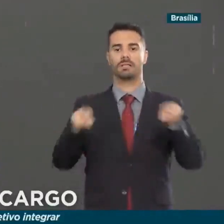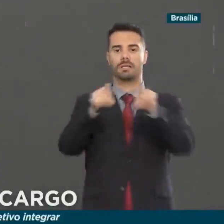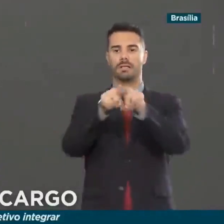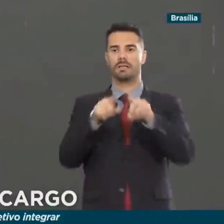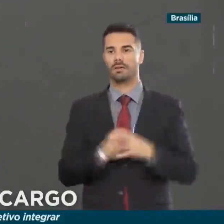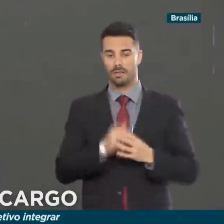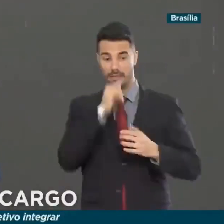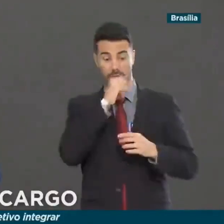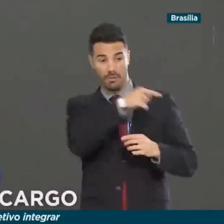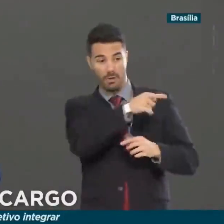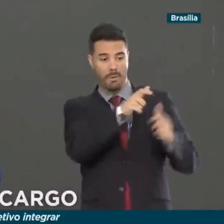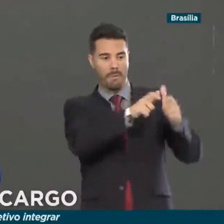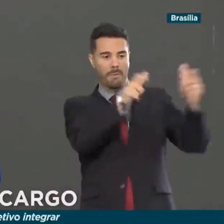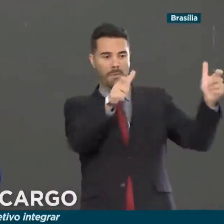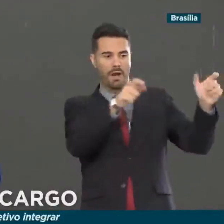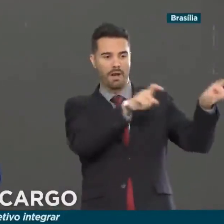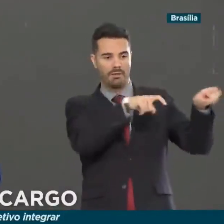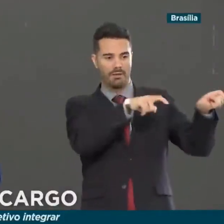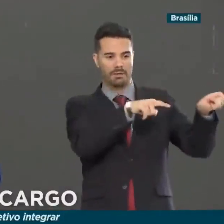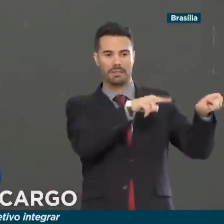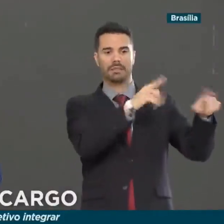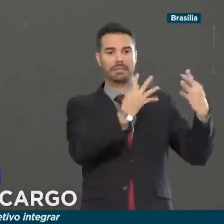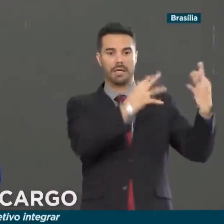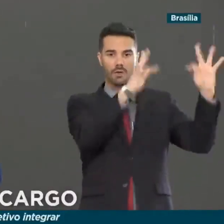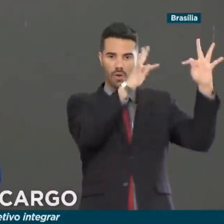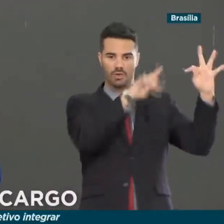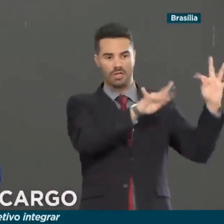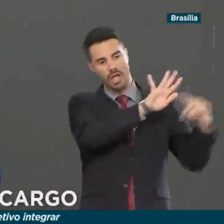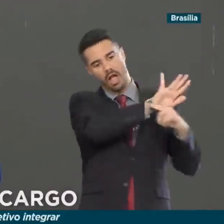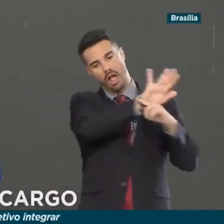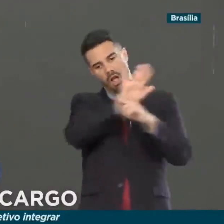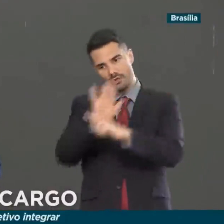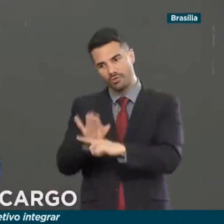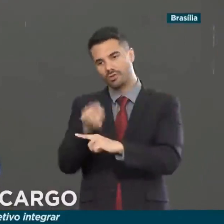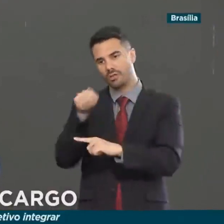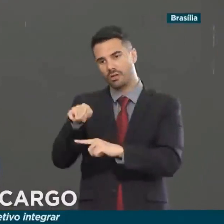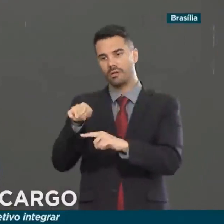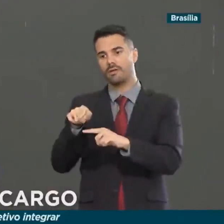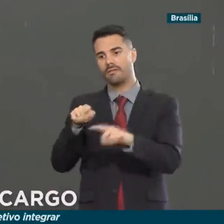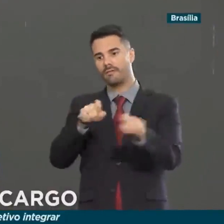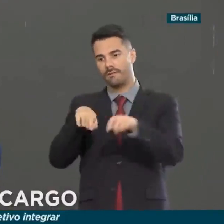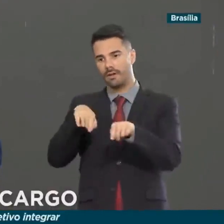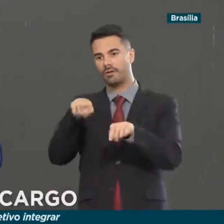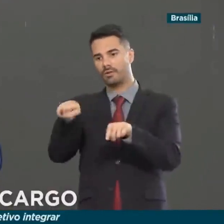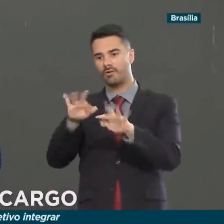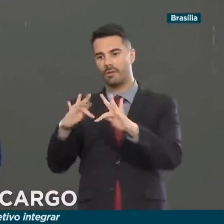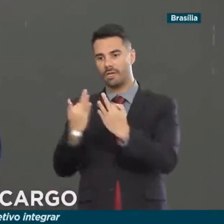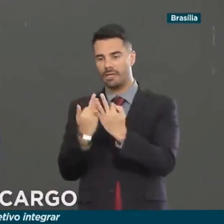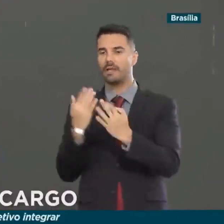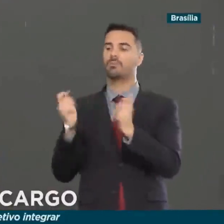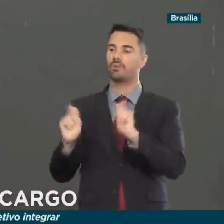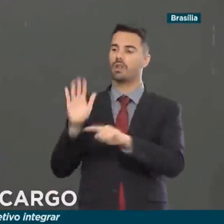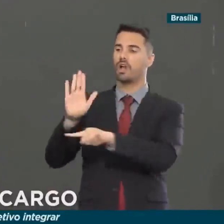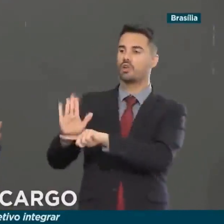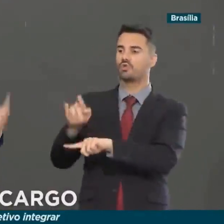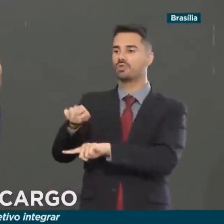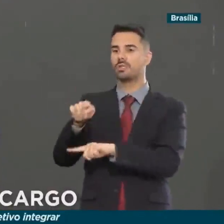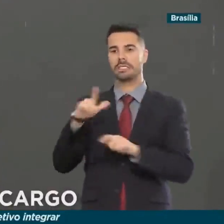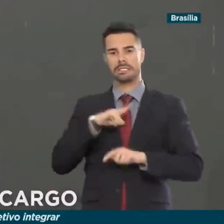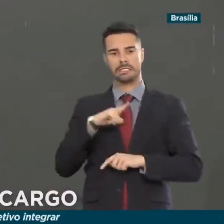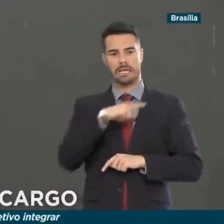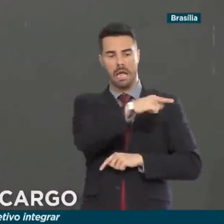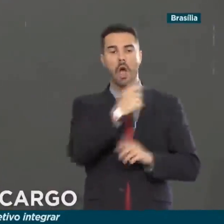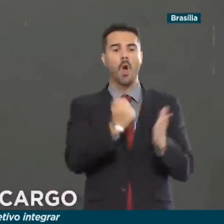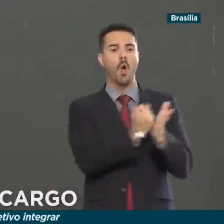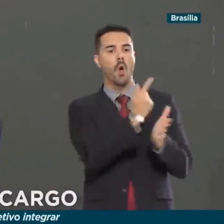maior ajuda a transferir tecnologia para o menor. Onde o maior, eventualmente, demanda e